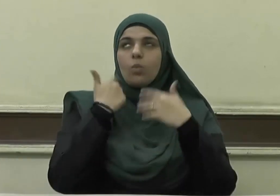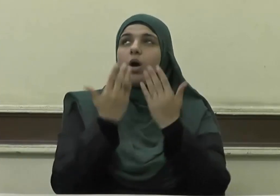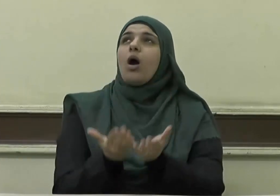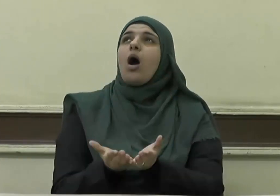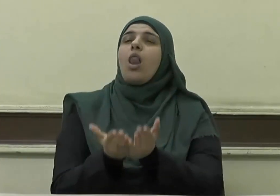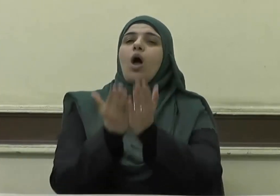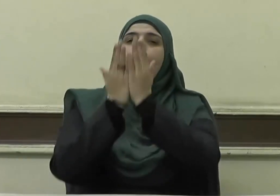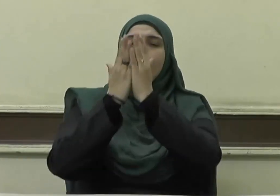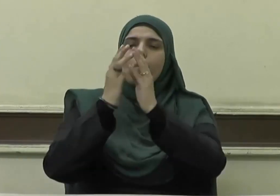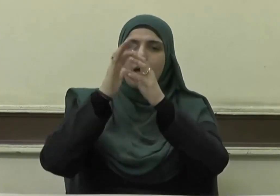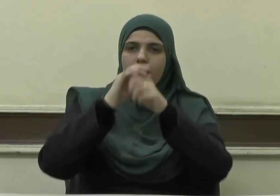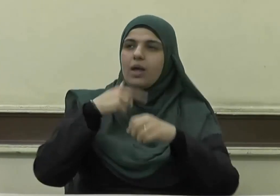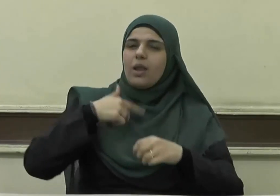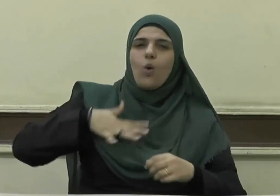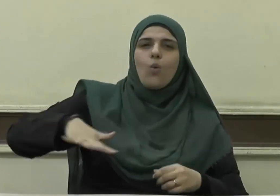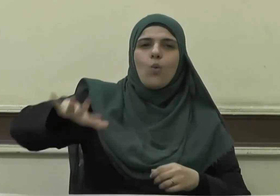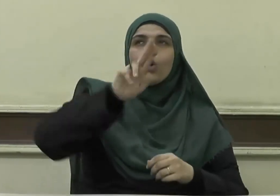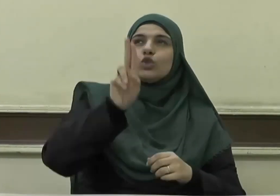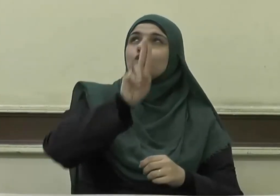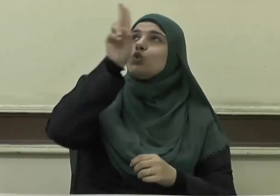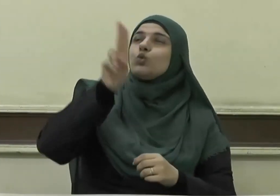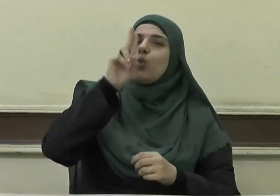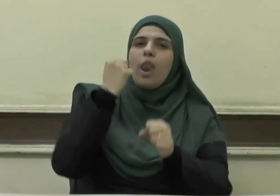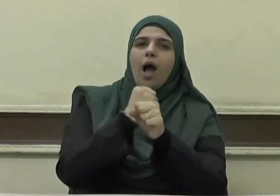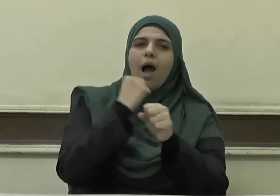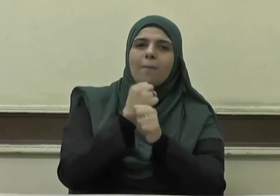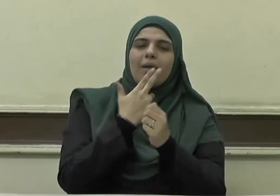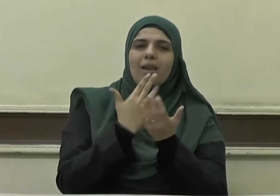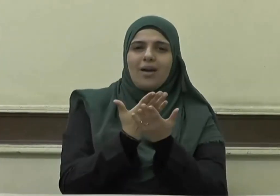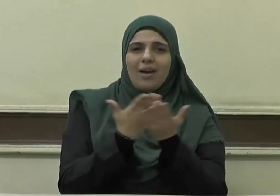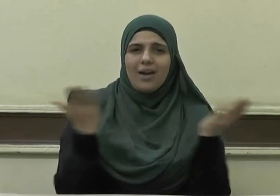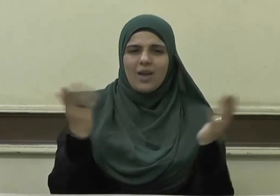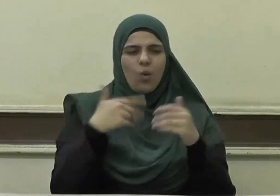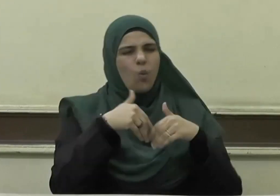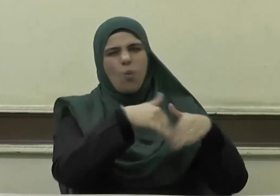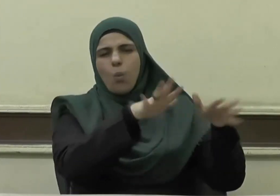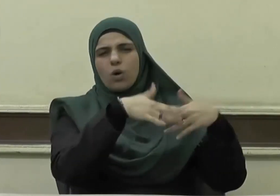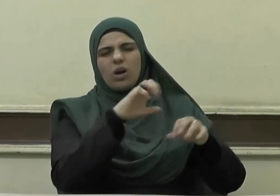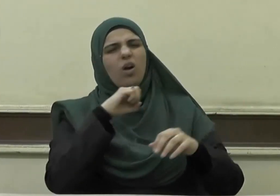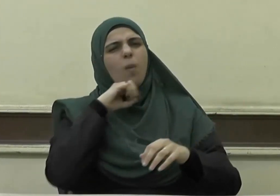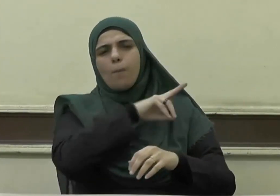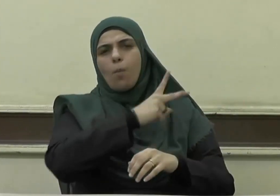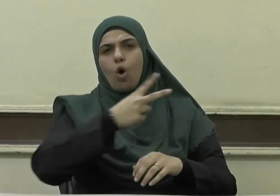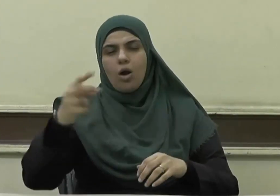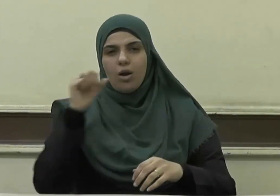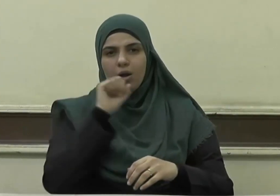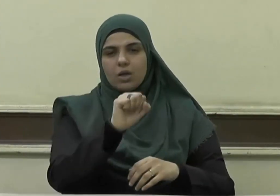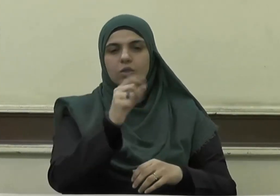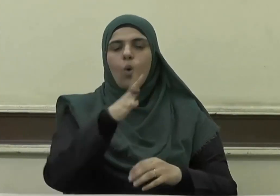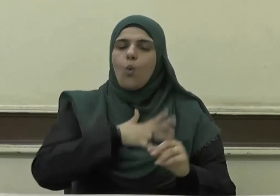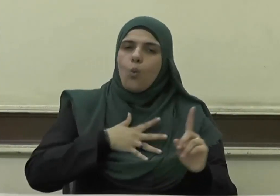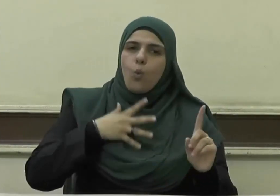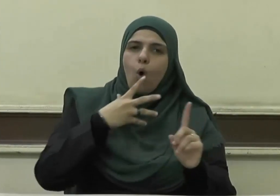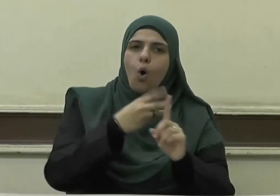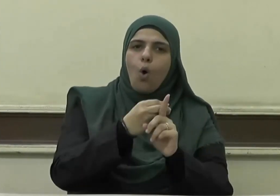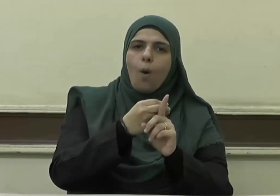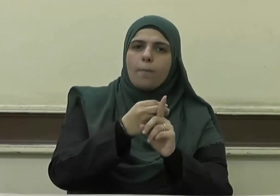إنا نسألك فعل الخيرات وترك المنكرات وحب الماساكين